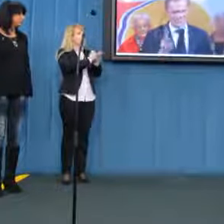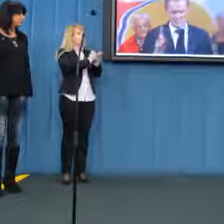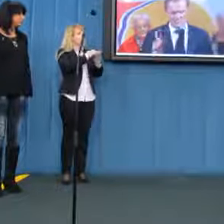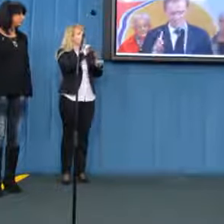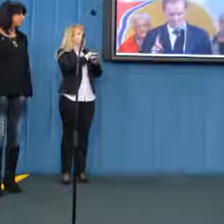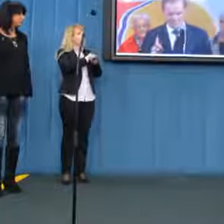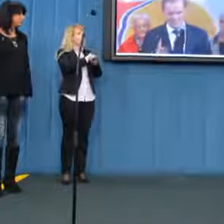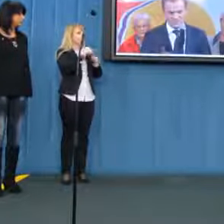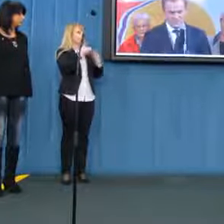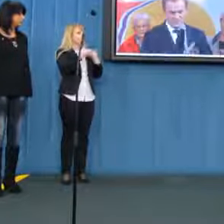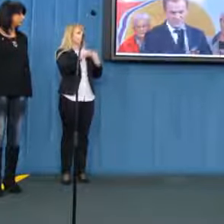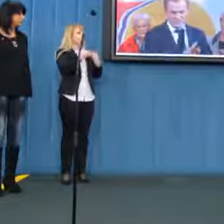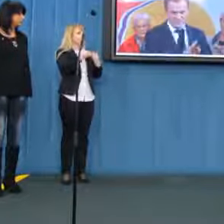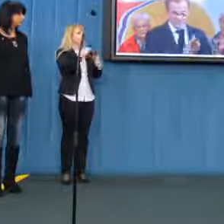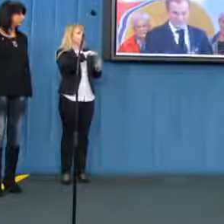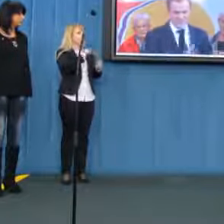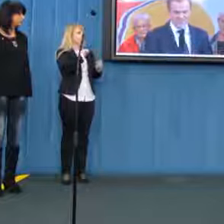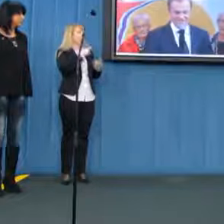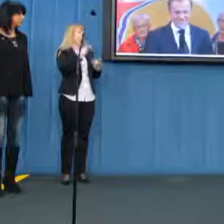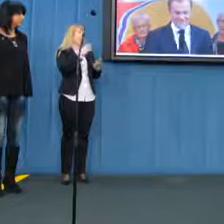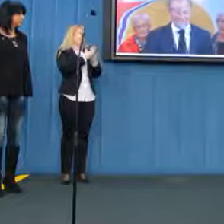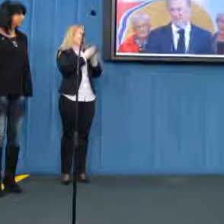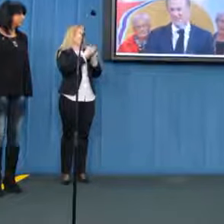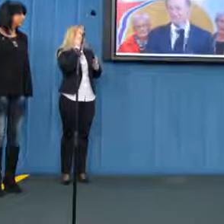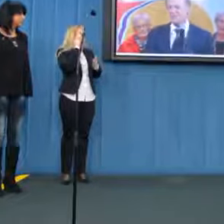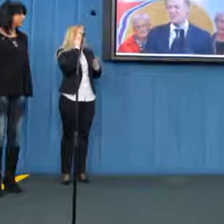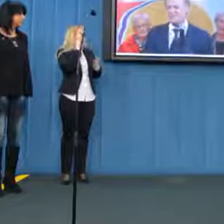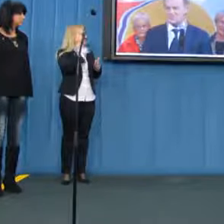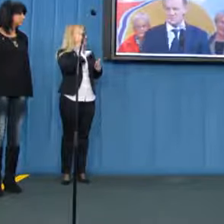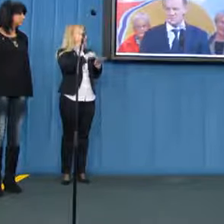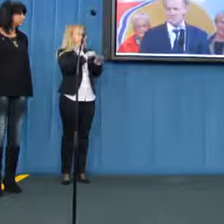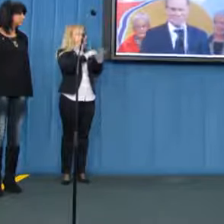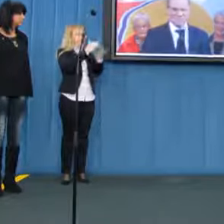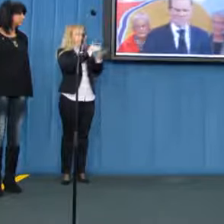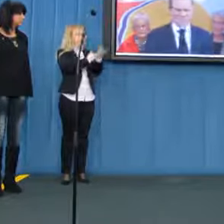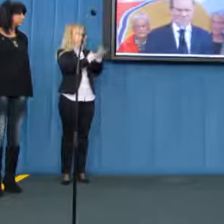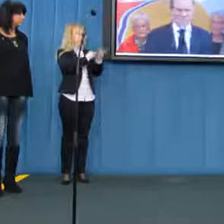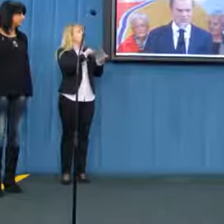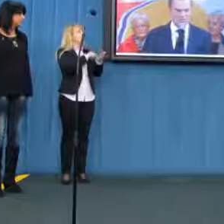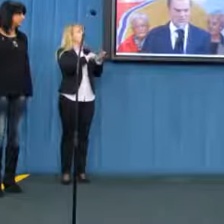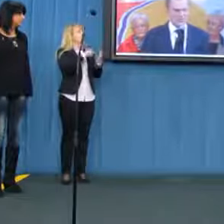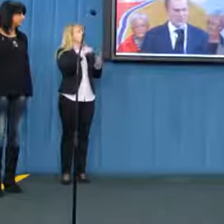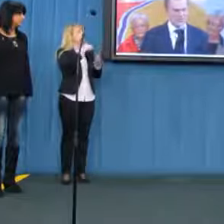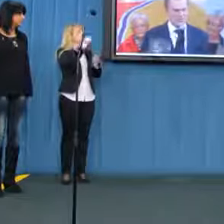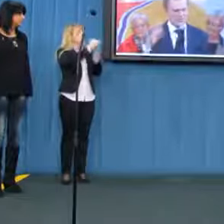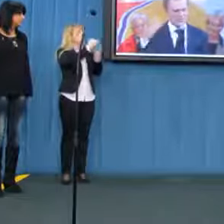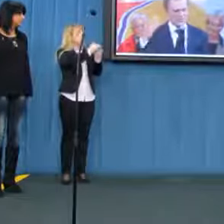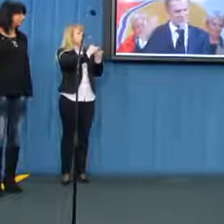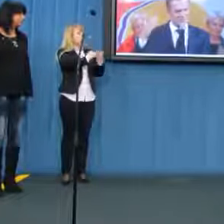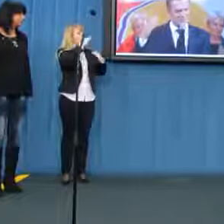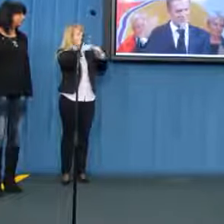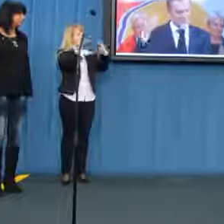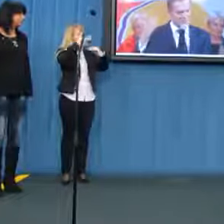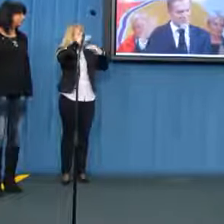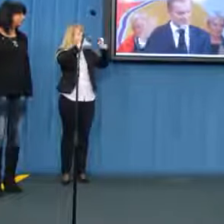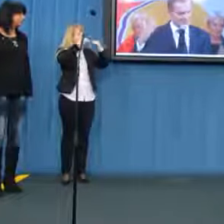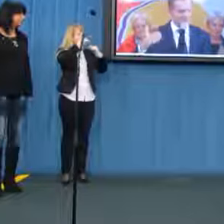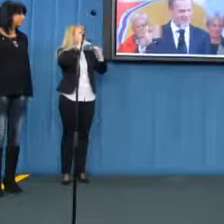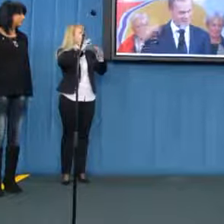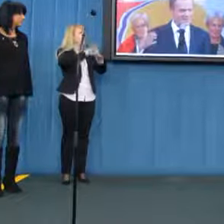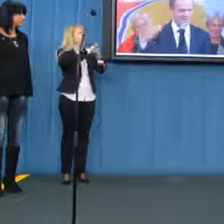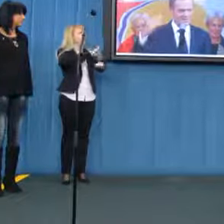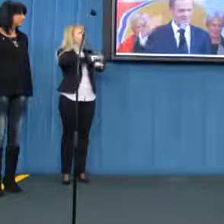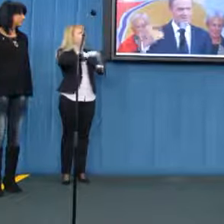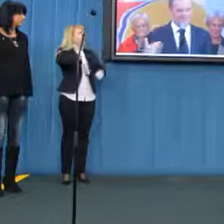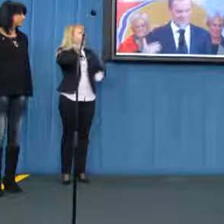słabszej płci, co nie znaczy kobiet, ale słabszej płci na danej liście, to żeby ta lista była budowana metodą